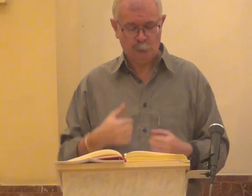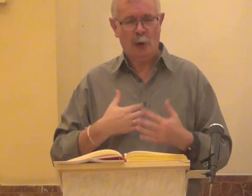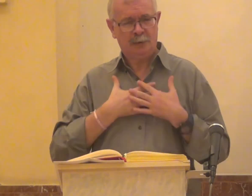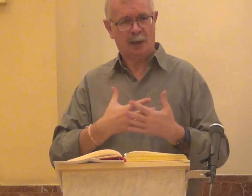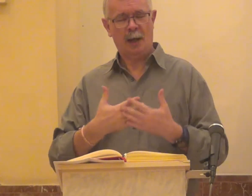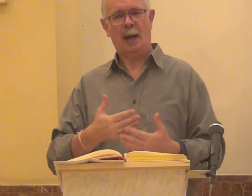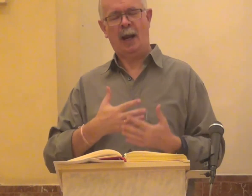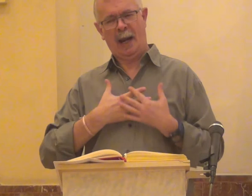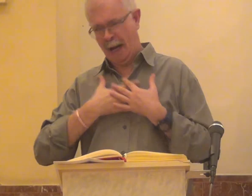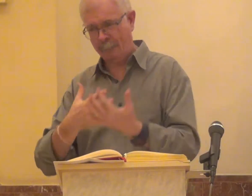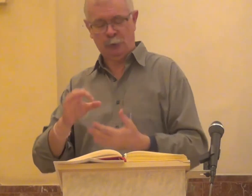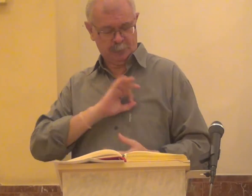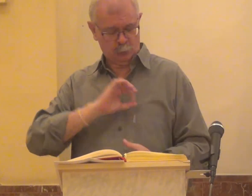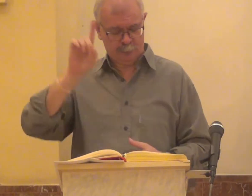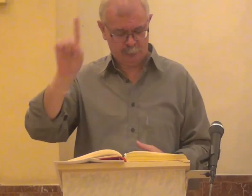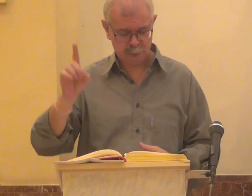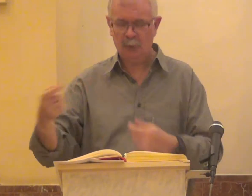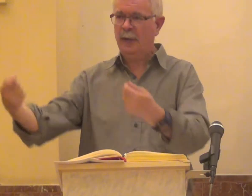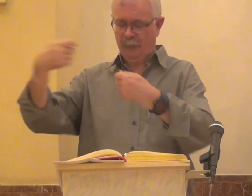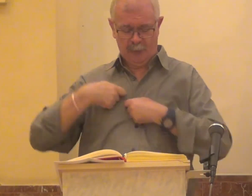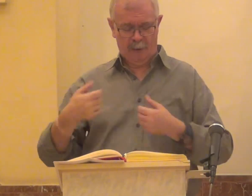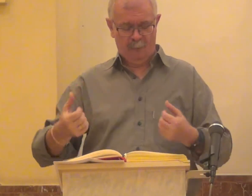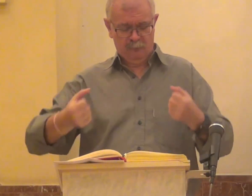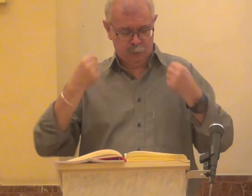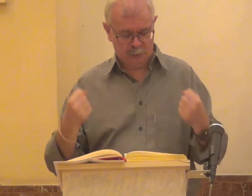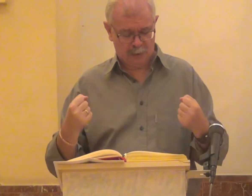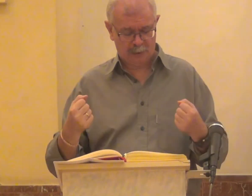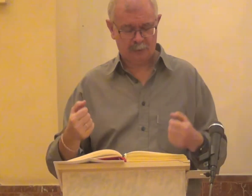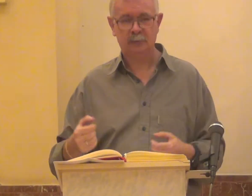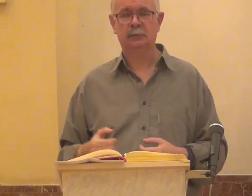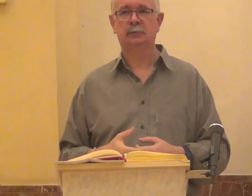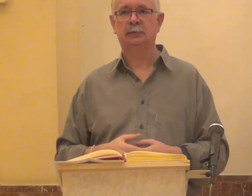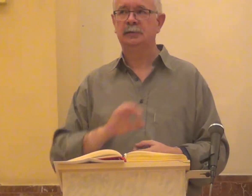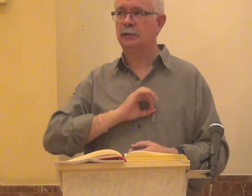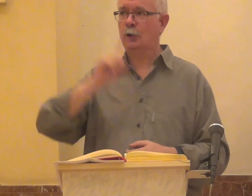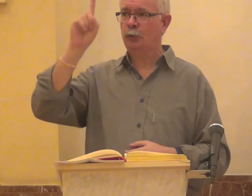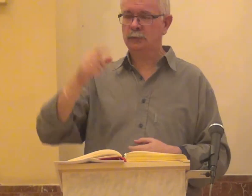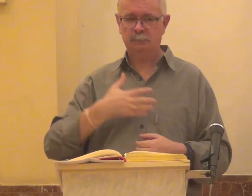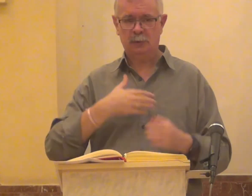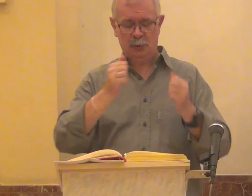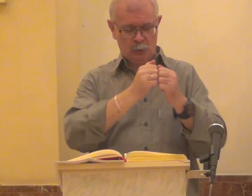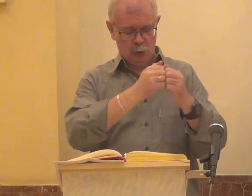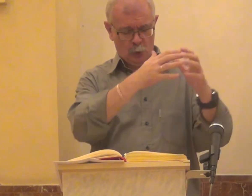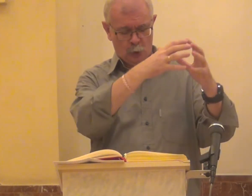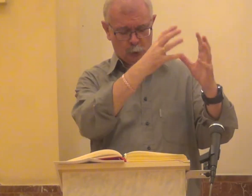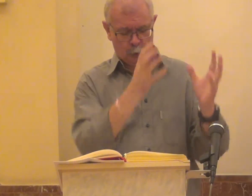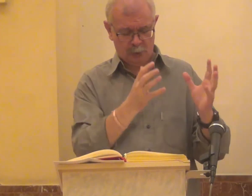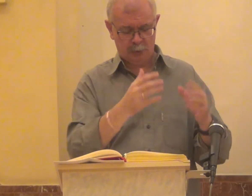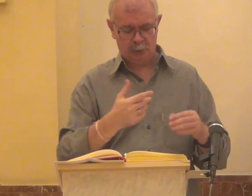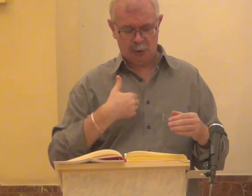Yo te amo Señor Tú eres mi fortaleza Señor mi